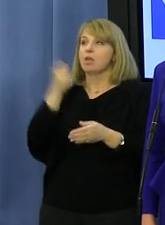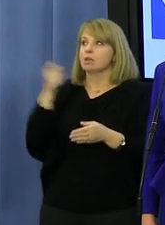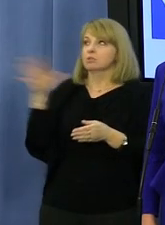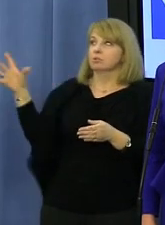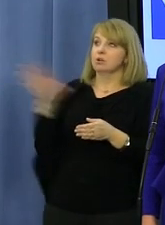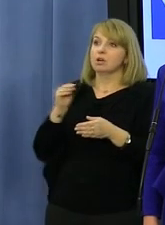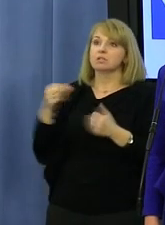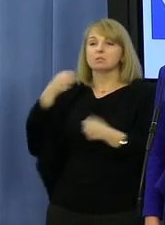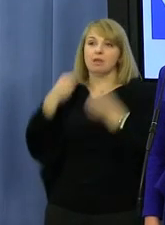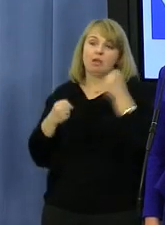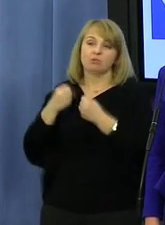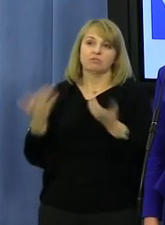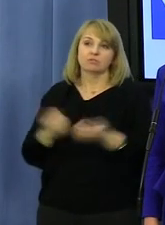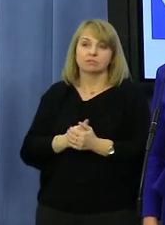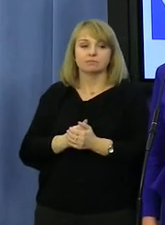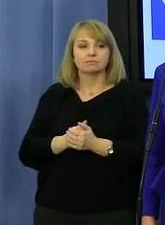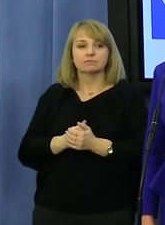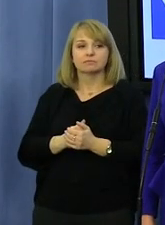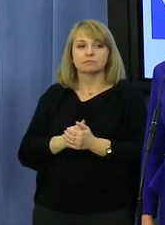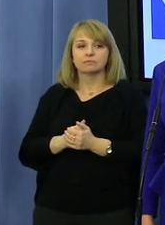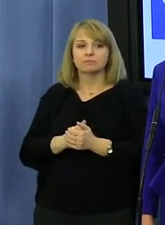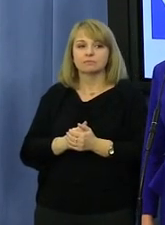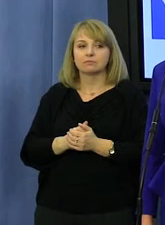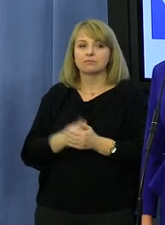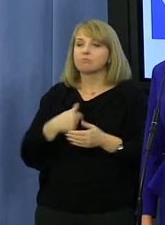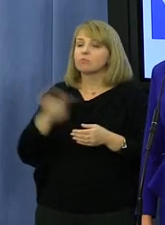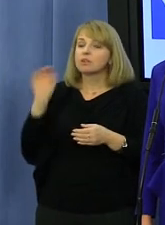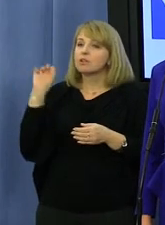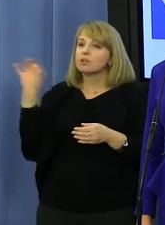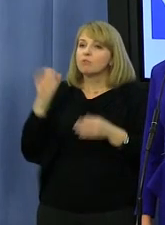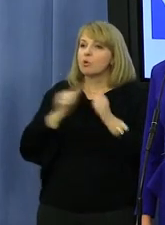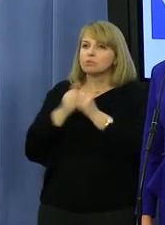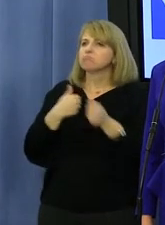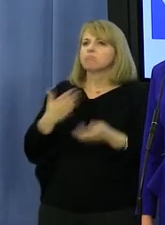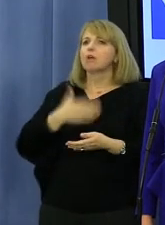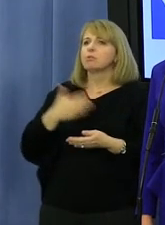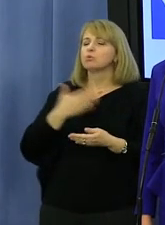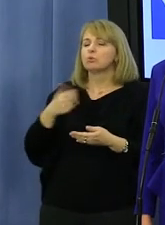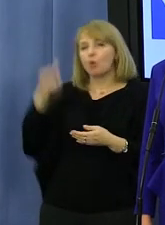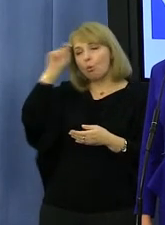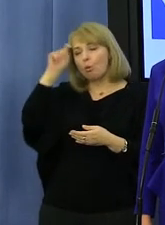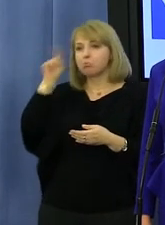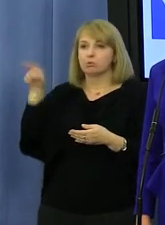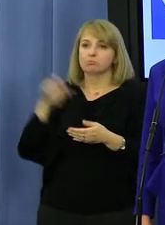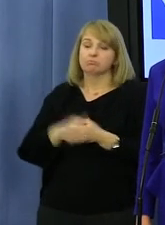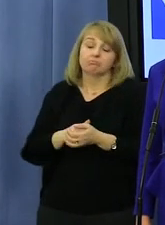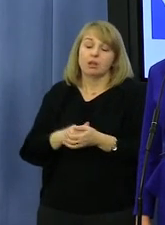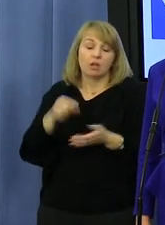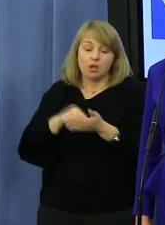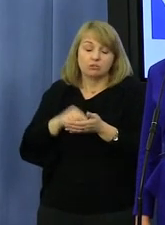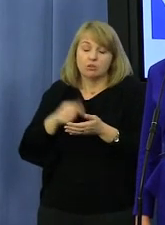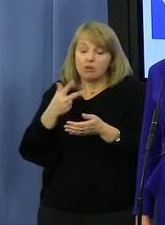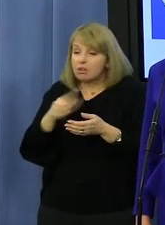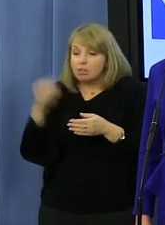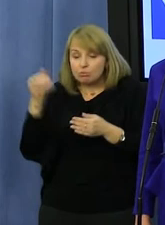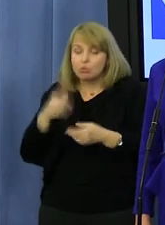Stać go na to. W Pana wypowiedzi nie czuję tutaj jakiegoś zakłopotania tym faktem. To jest naganne. To nie powinno mieć